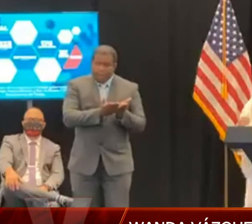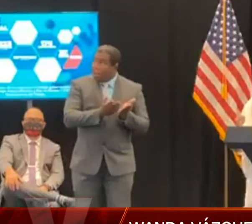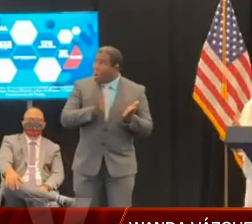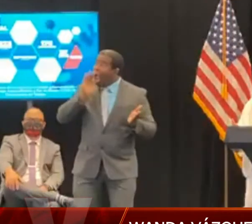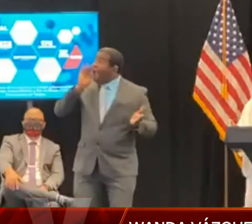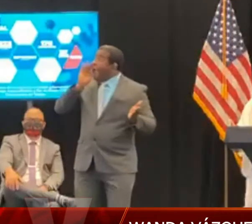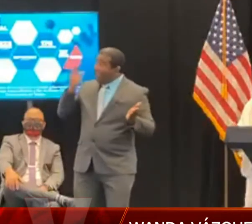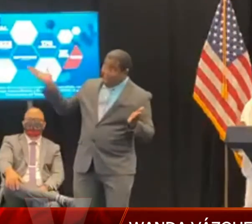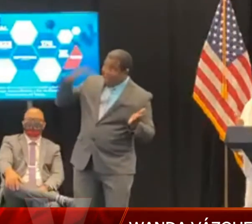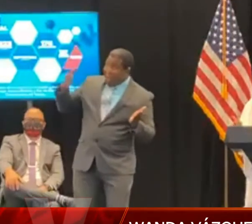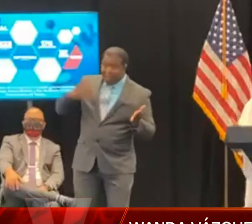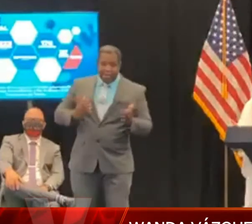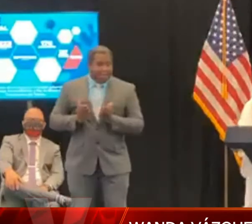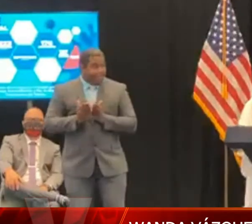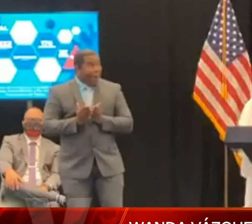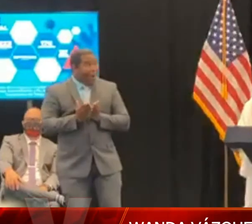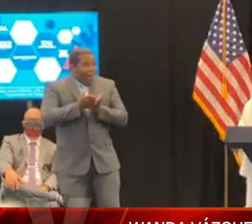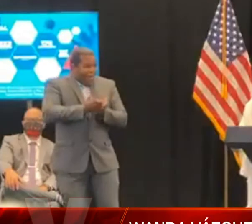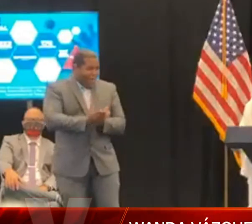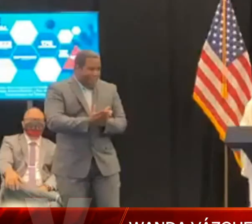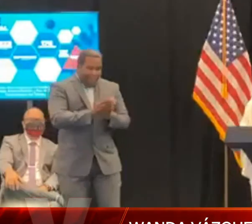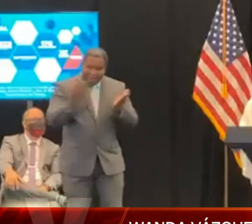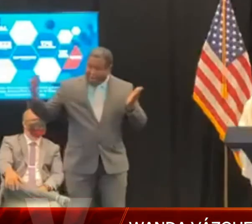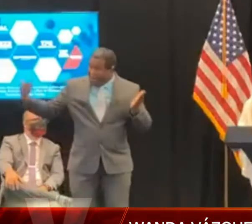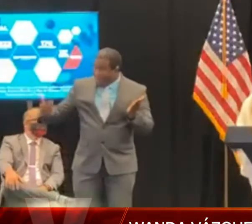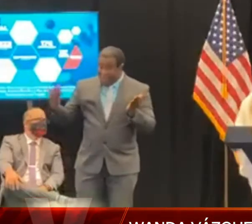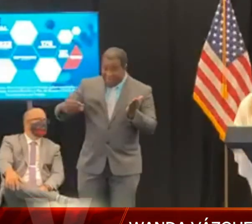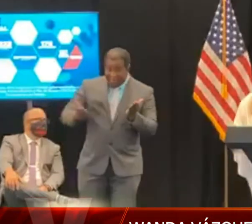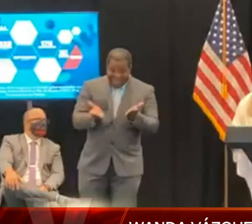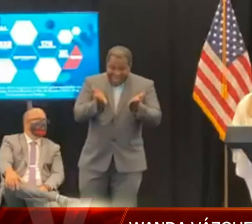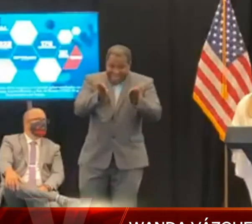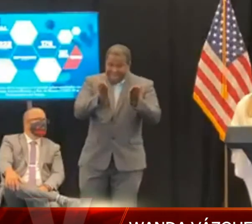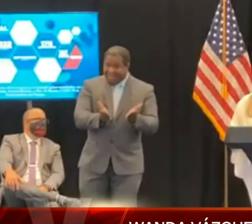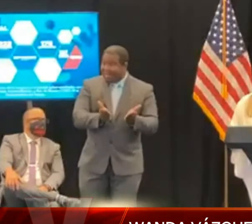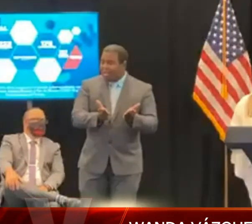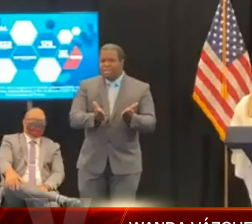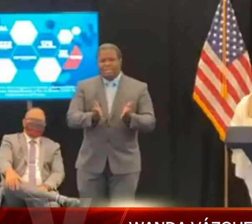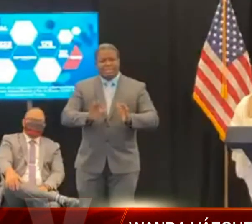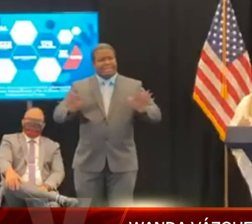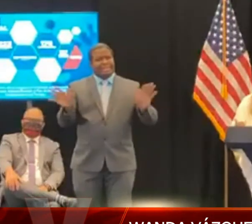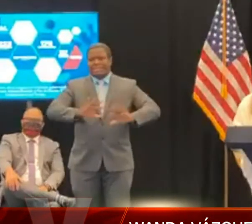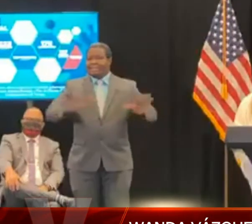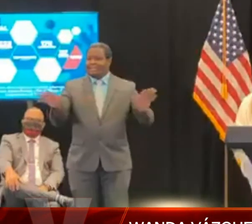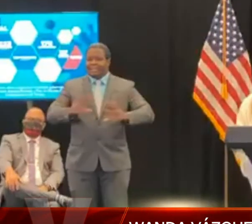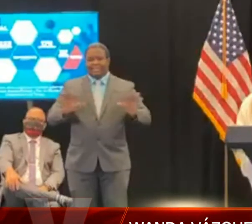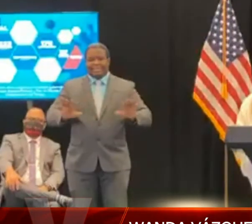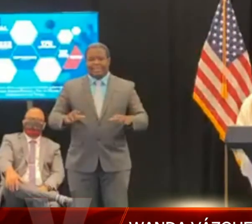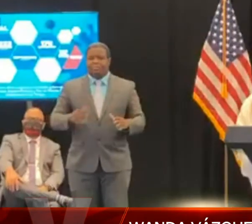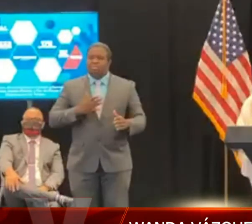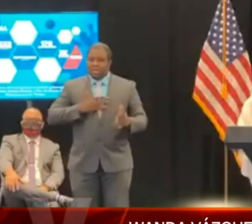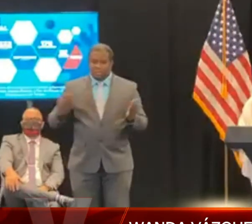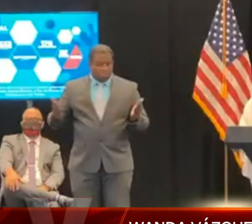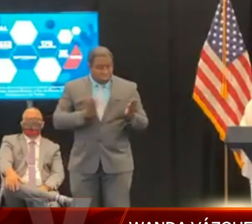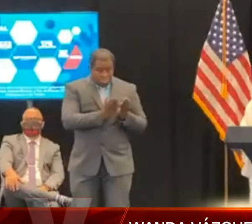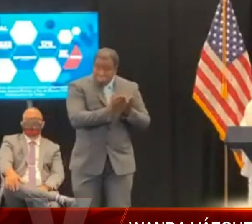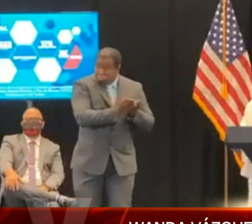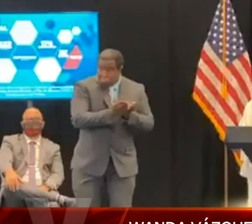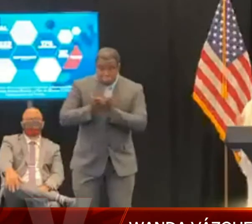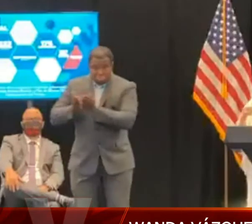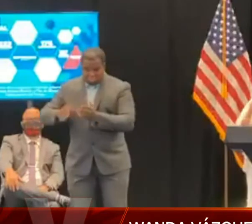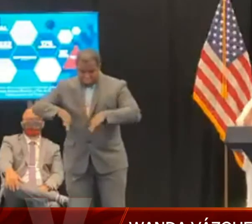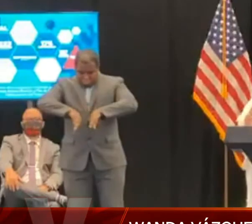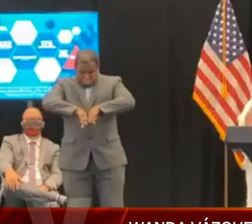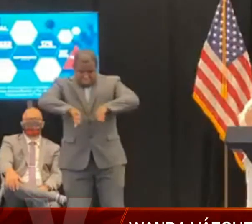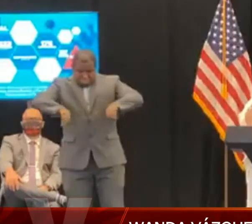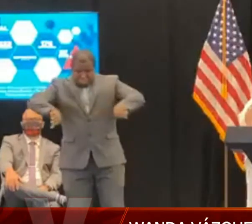Y cuando viajen, que sean personas dentro de lo que ustedes entiendan, del núcleo familiar para evitar el contagio del COVID.